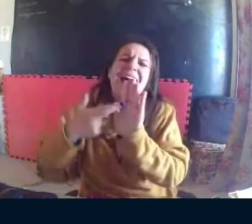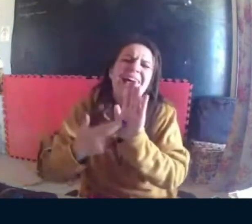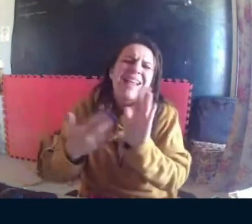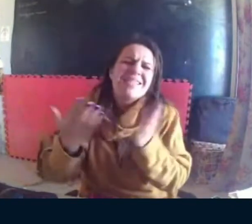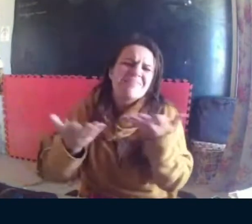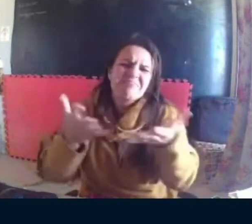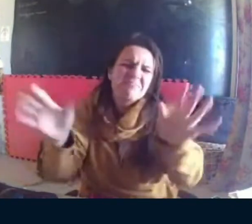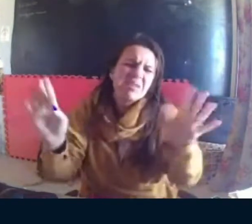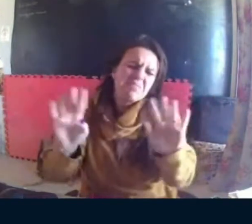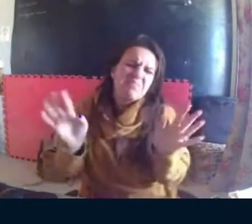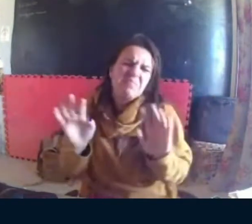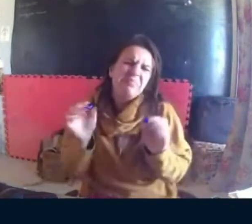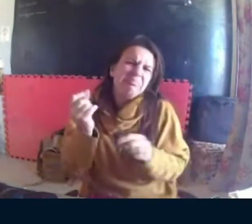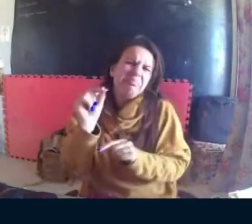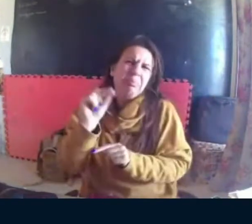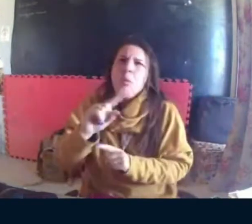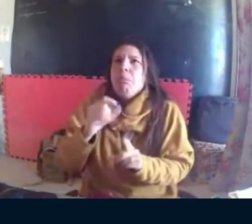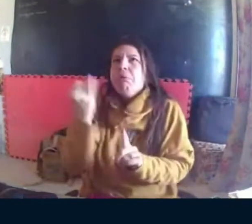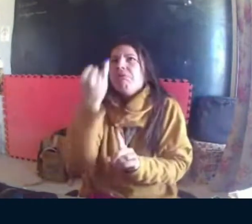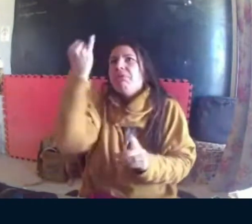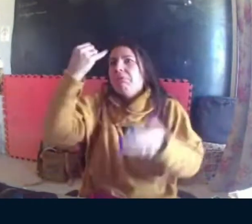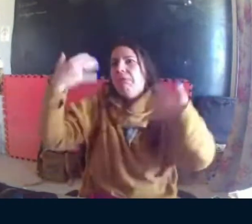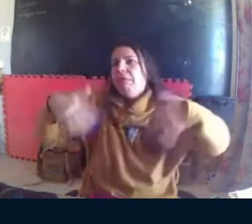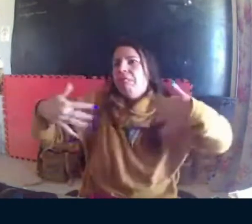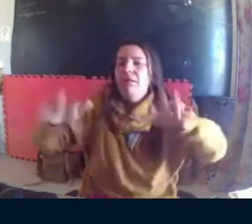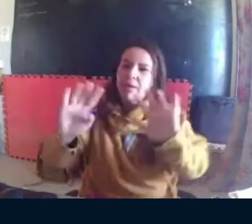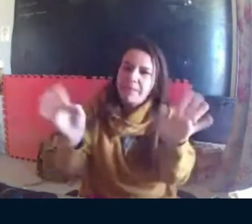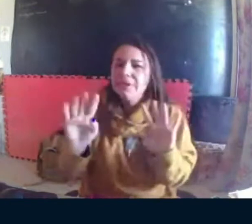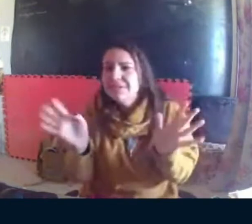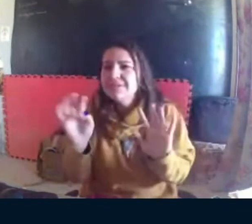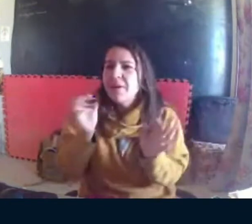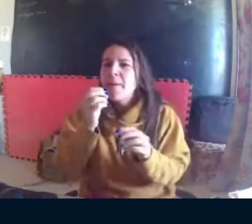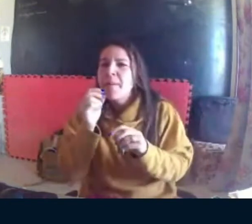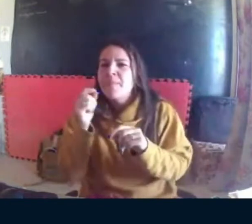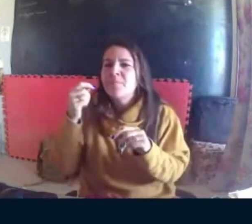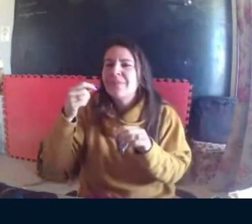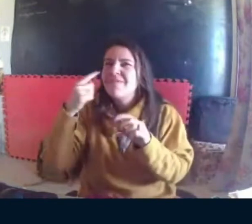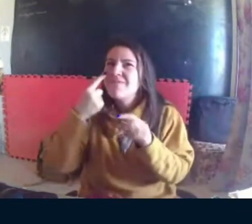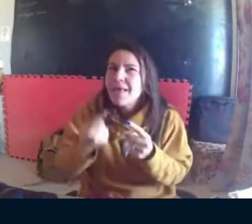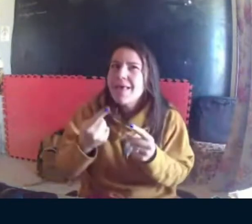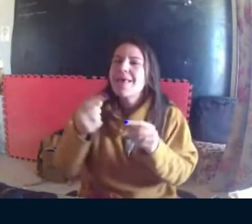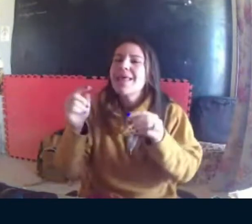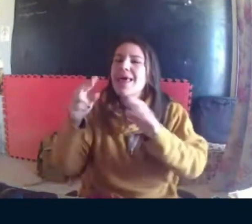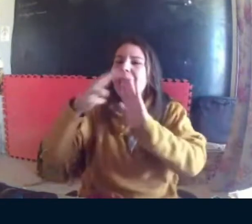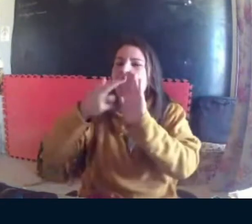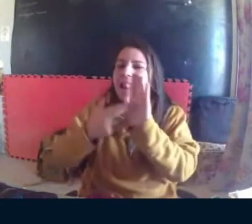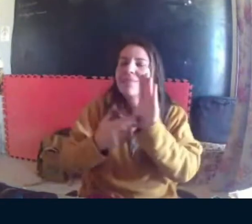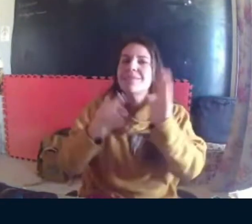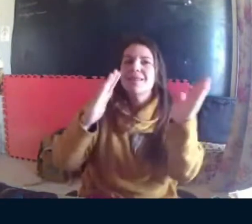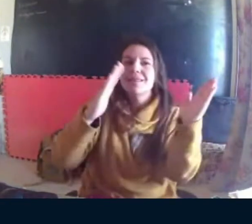ou ela toda entre aspas e itálico, enfim. isso não é uma grande importância, mas